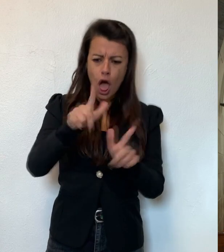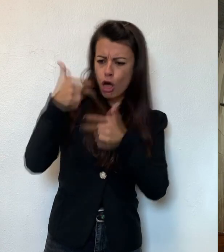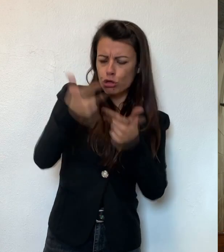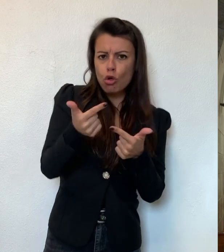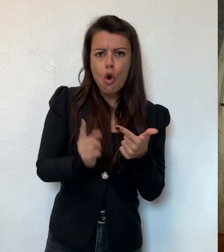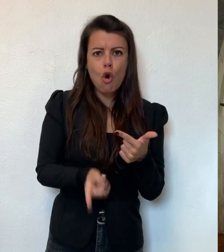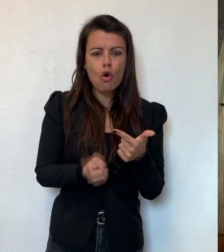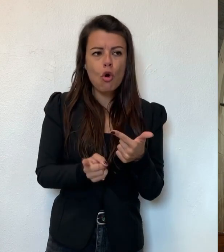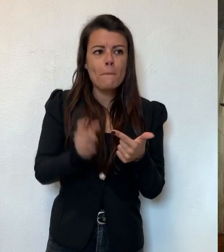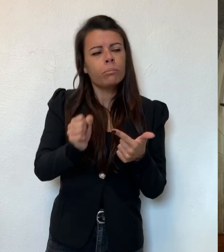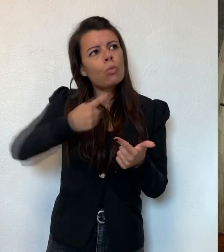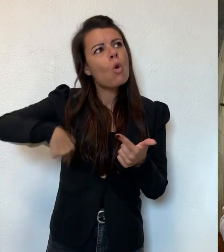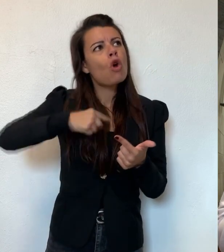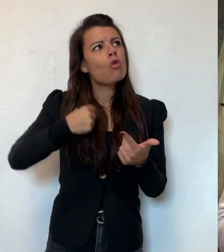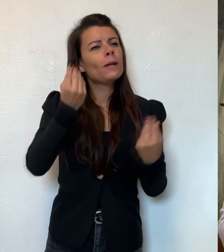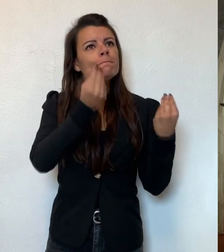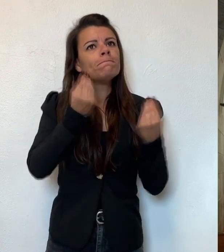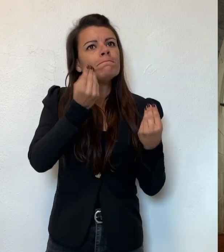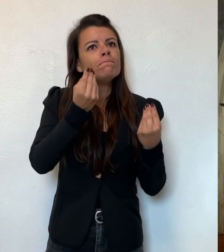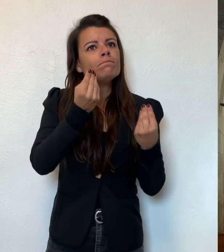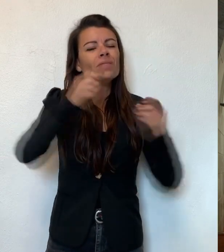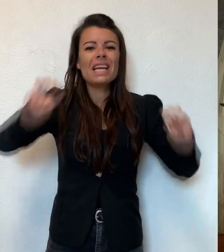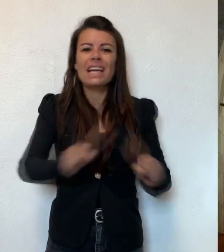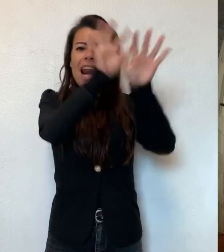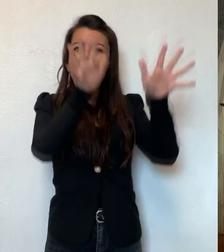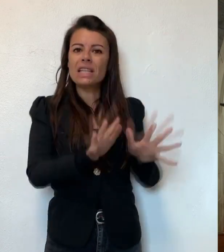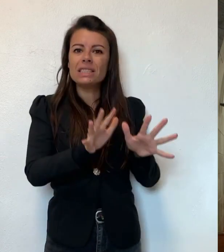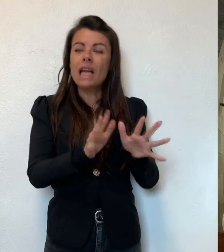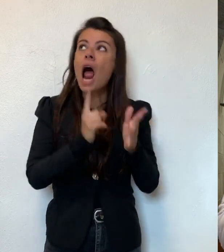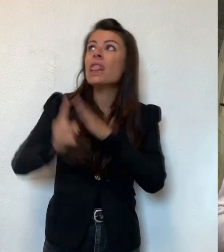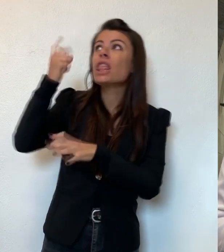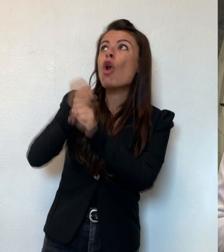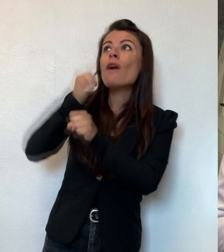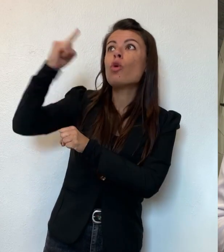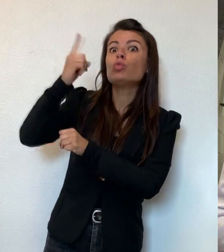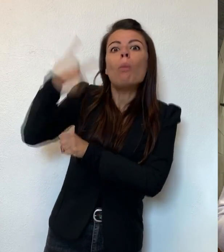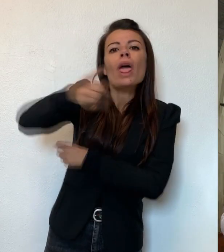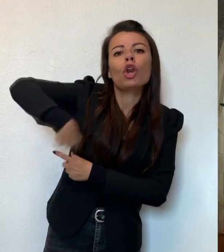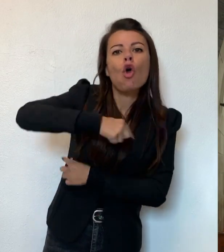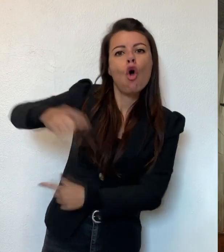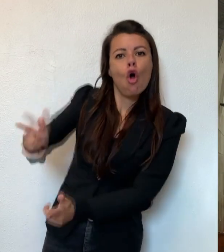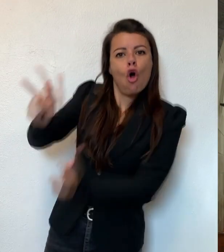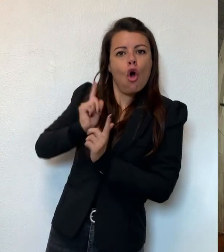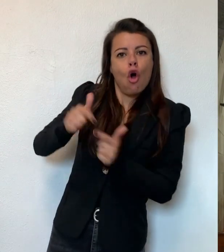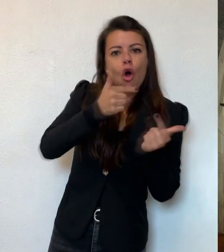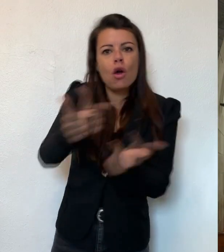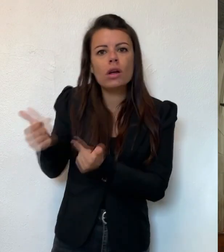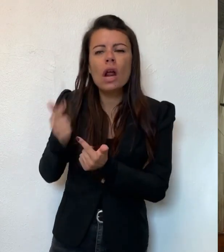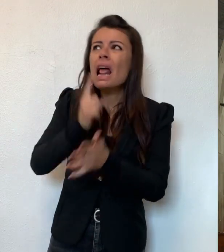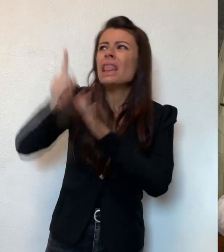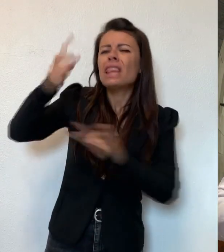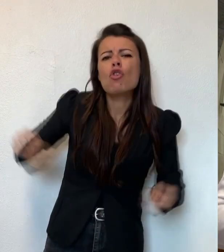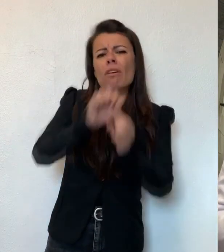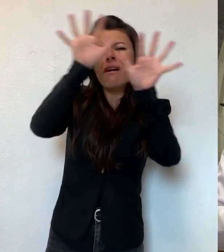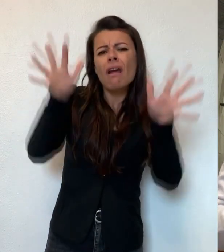Potremmo dire forse un po' impropriamente che la grazia è il lavoro di Dio per noi, cioè Dio che grazia su